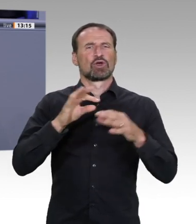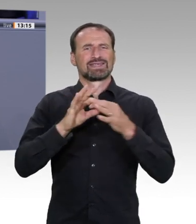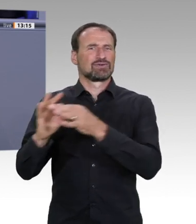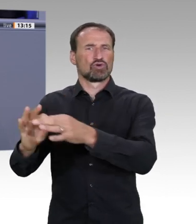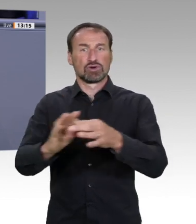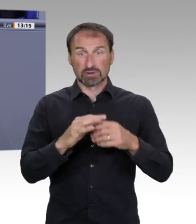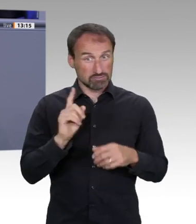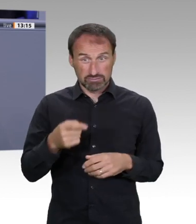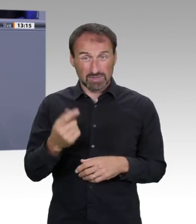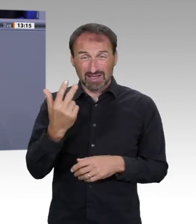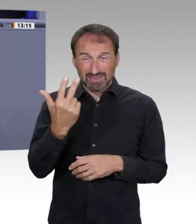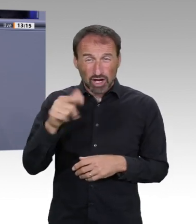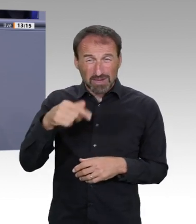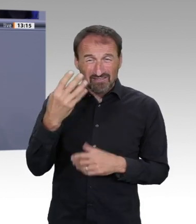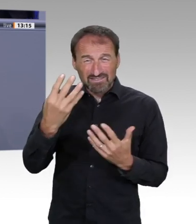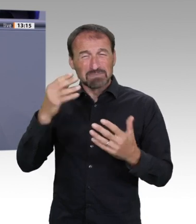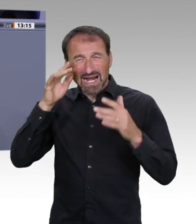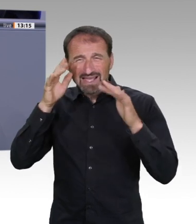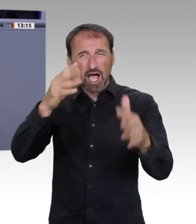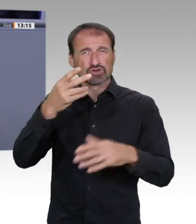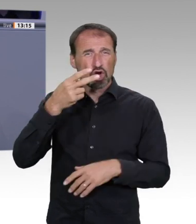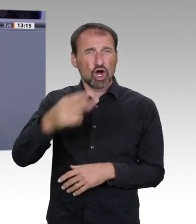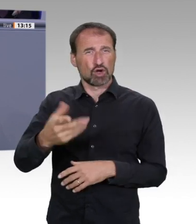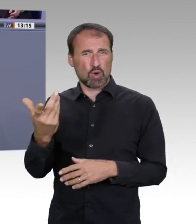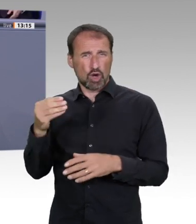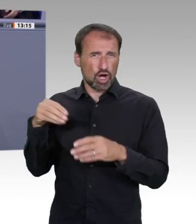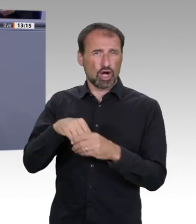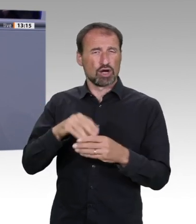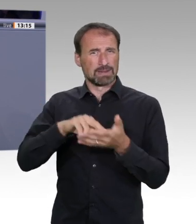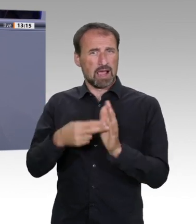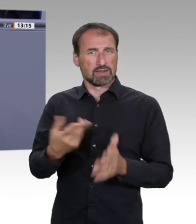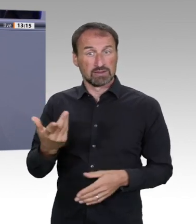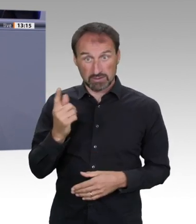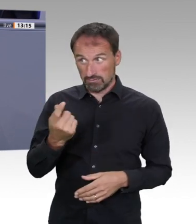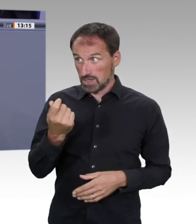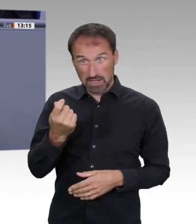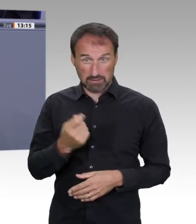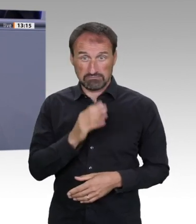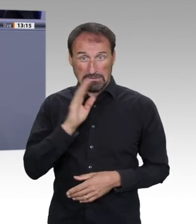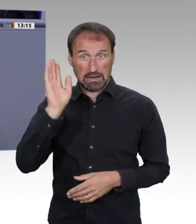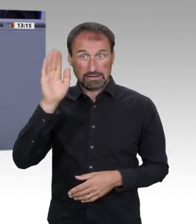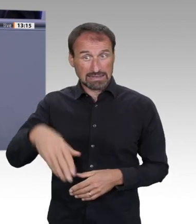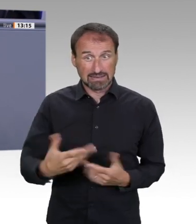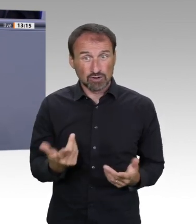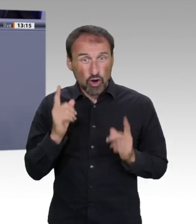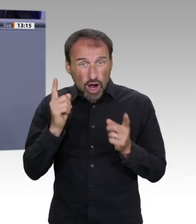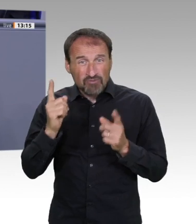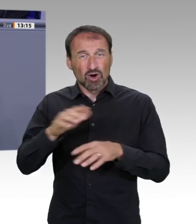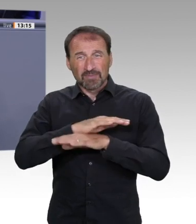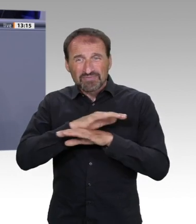dann laufen soll, in der gewünschten Zeit und Qualität überhaupt zur Verfügung stehen werden. Meine Damen und Herren von der Regierungsbank,